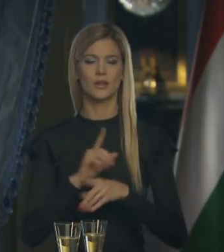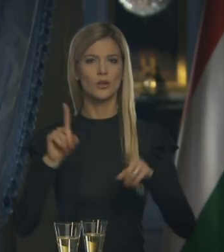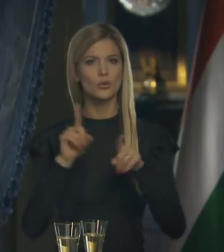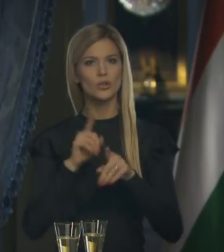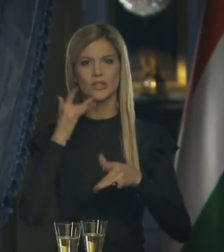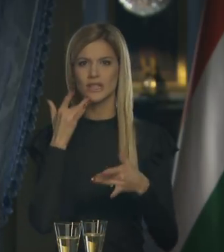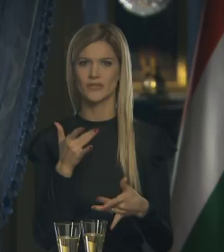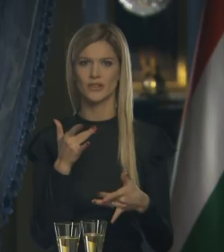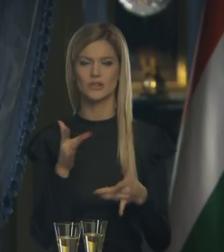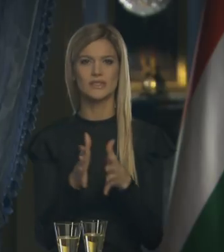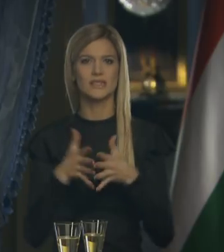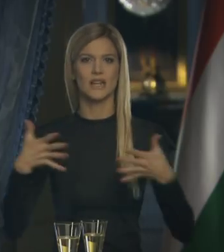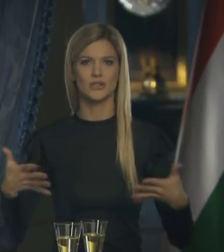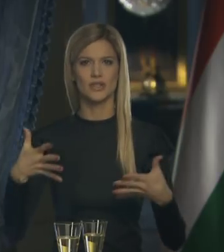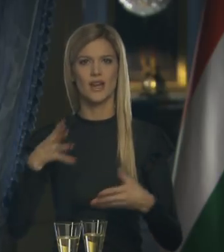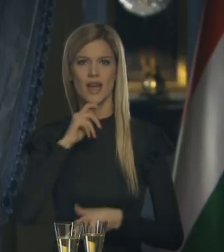szélese hazában.